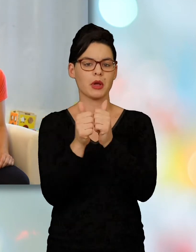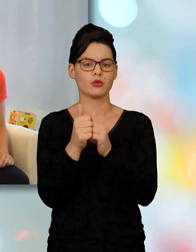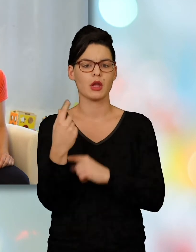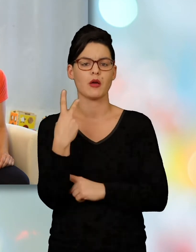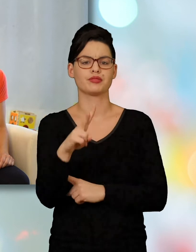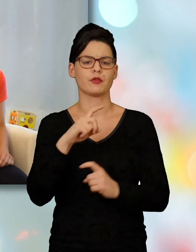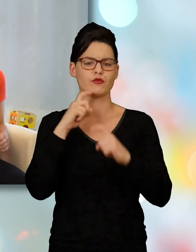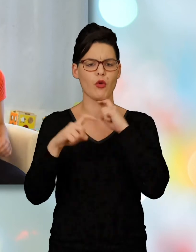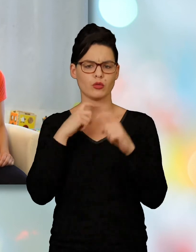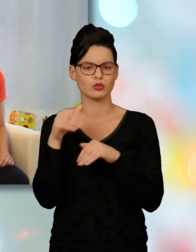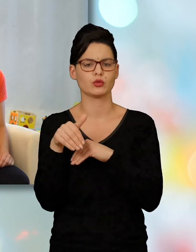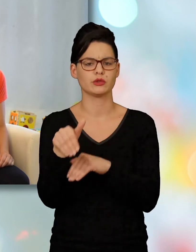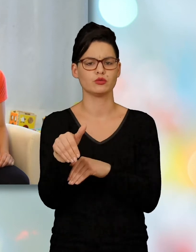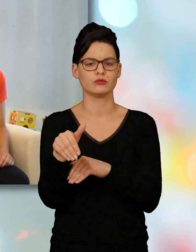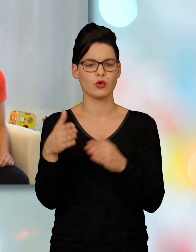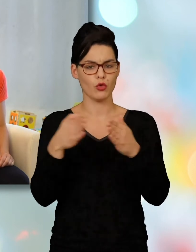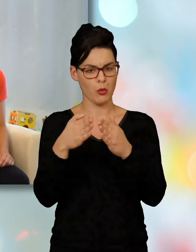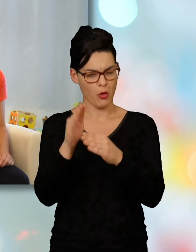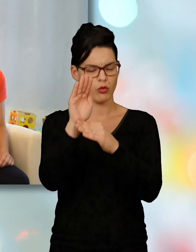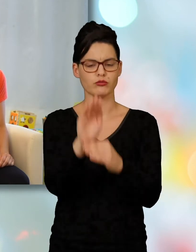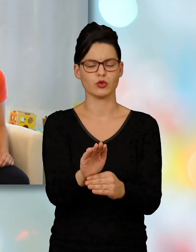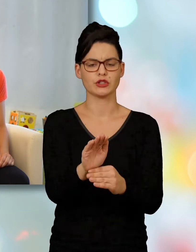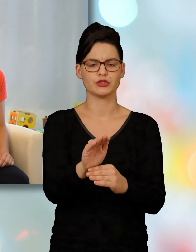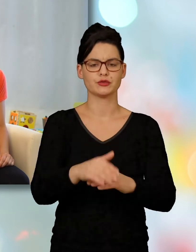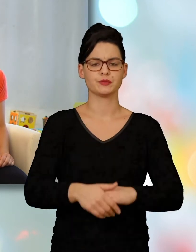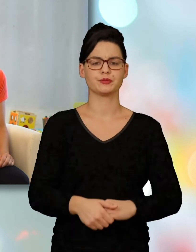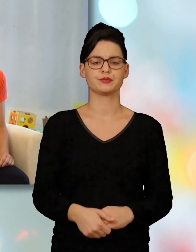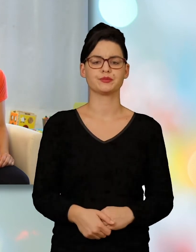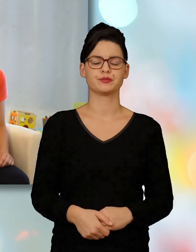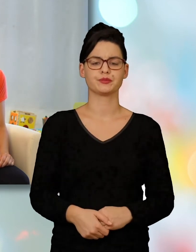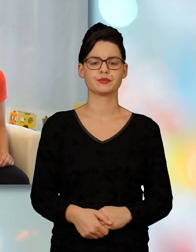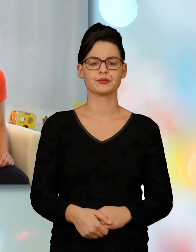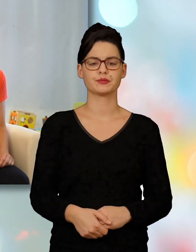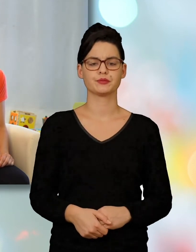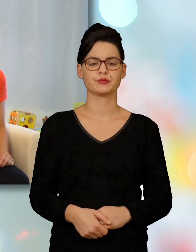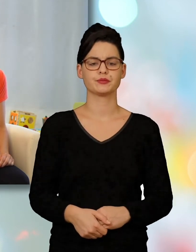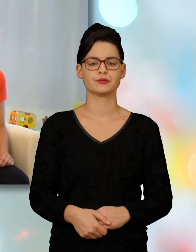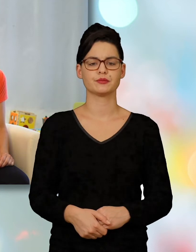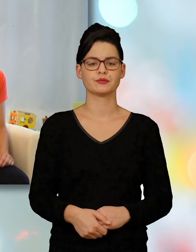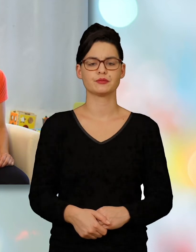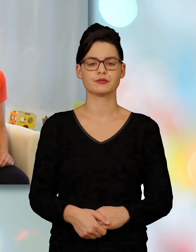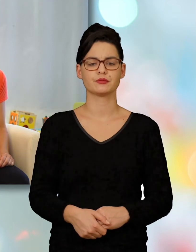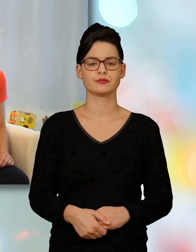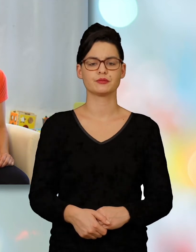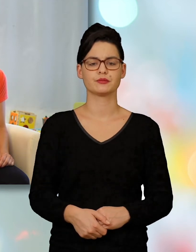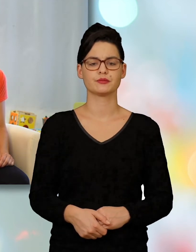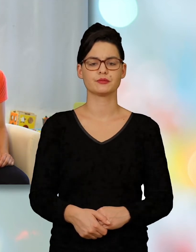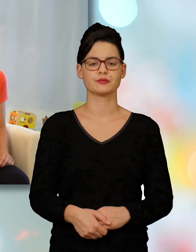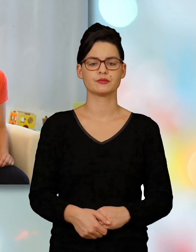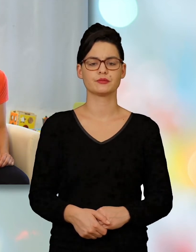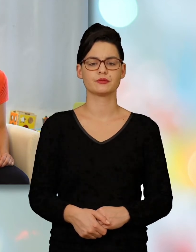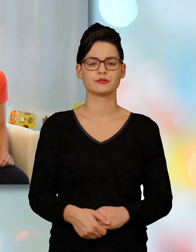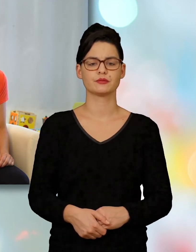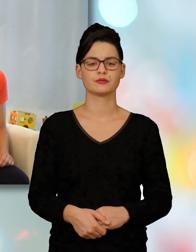continue à exercer sur vous des violences. Il existe des procédures en parallèle de votre demande d'asile pour